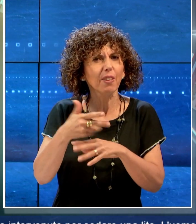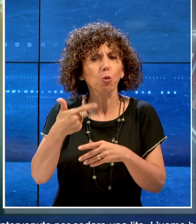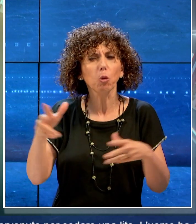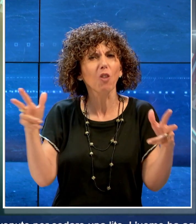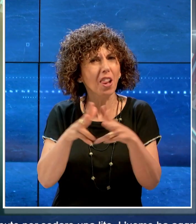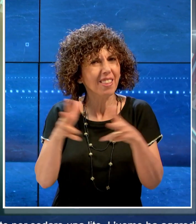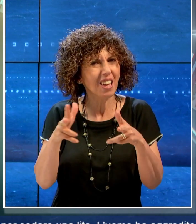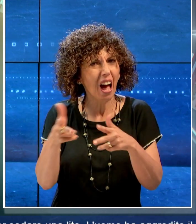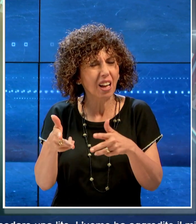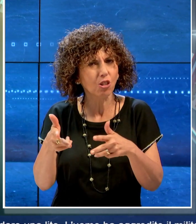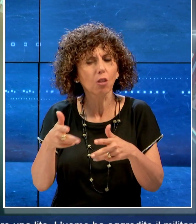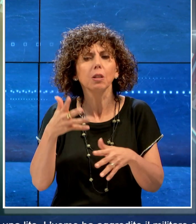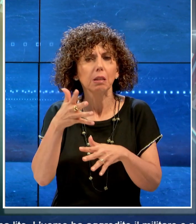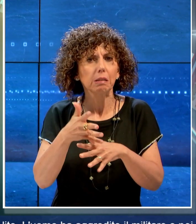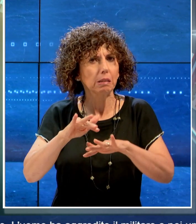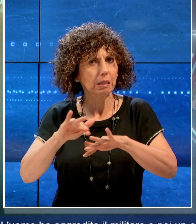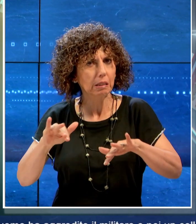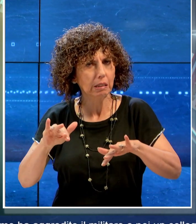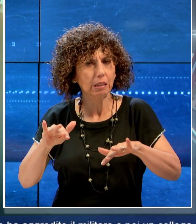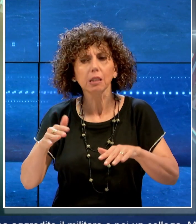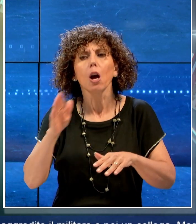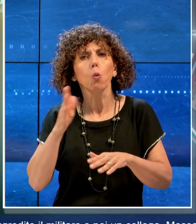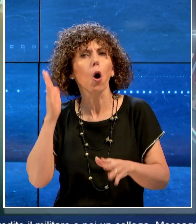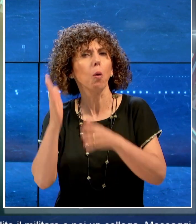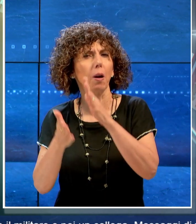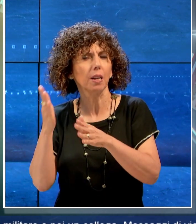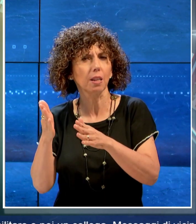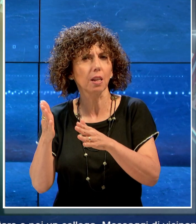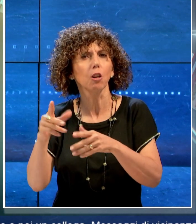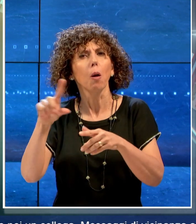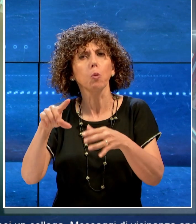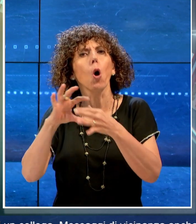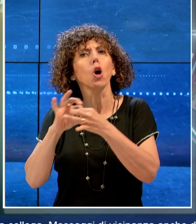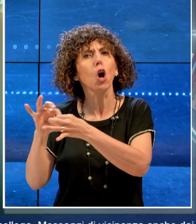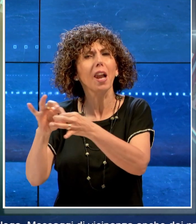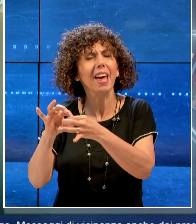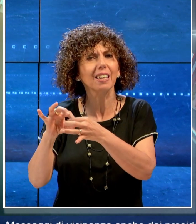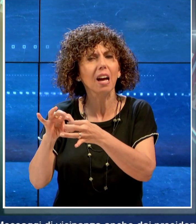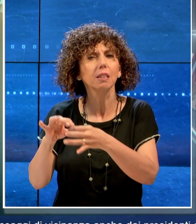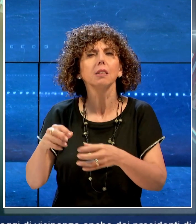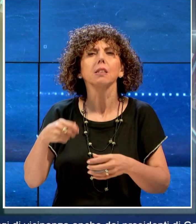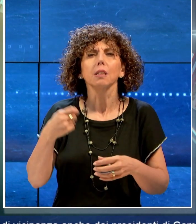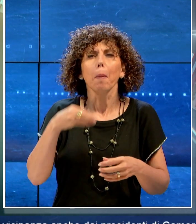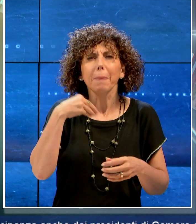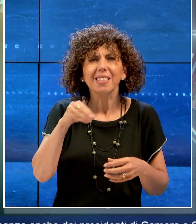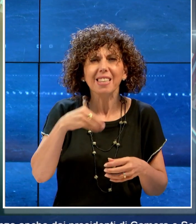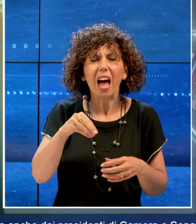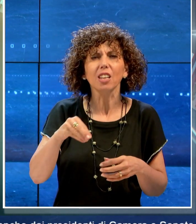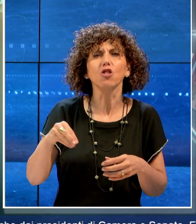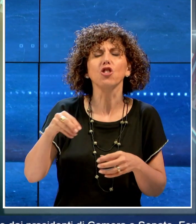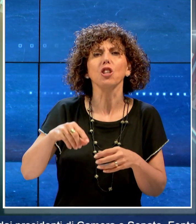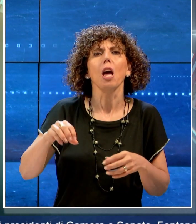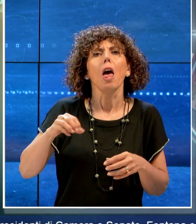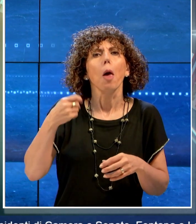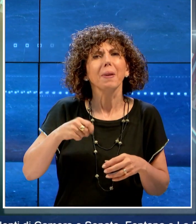il militare e poi un collega. Messaggi di vicinanza anche dai presidenti di Camera e Senato Fontana e La